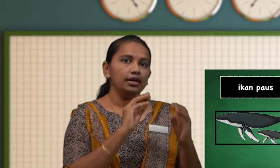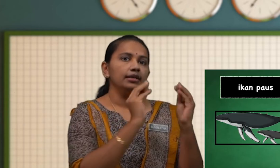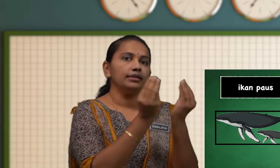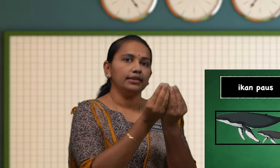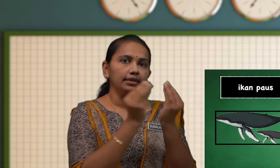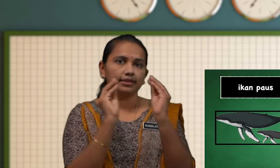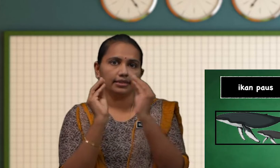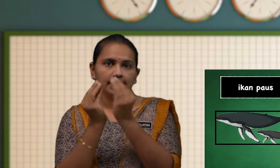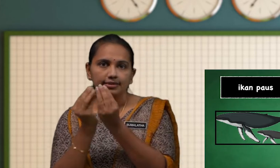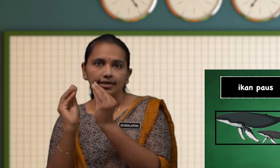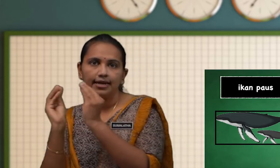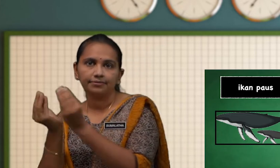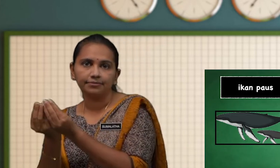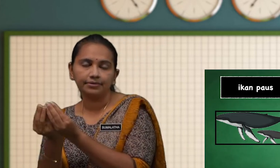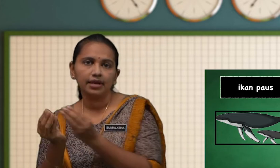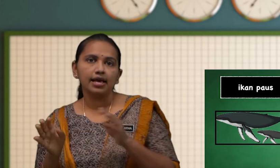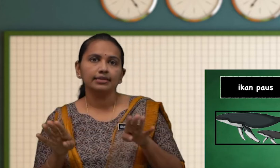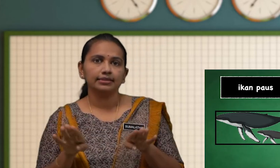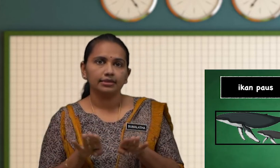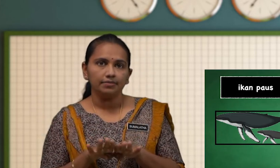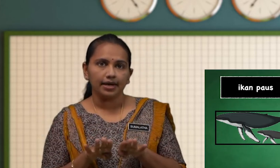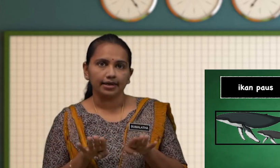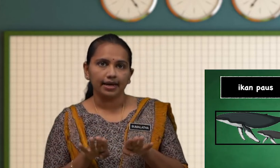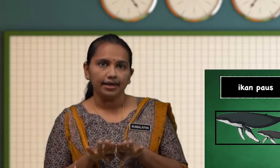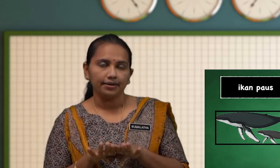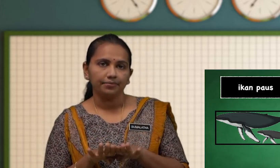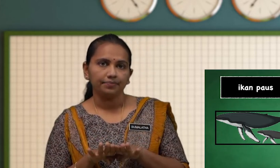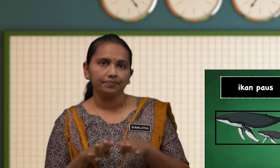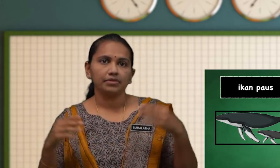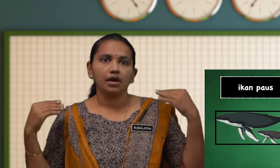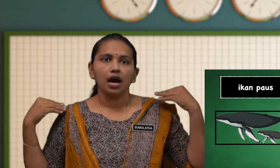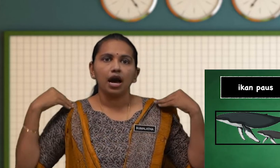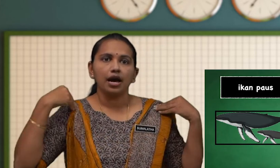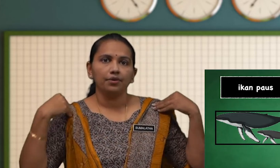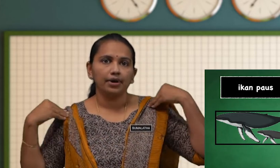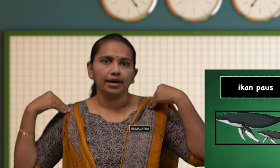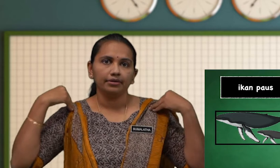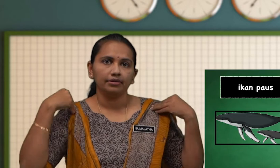Dikelaskan Sebagai Haiwan